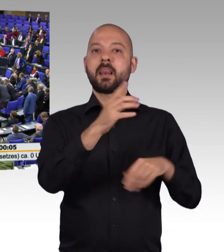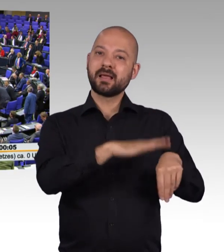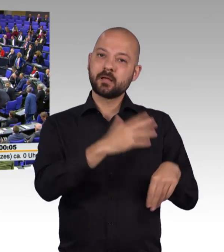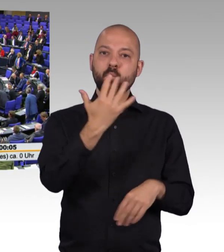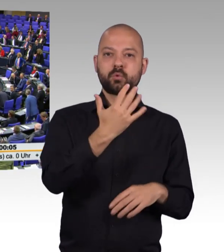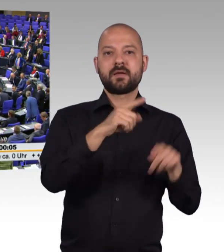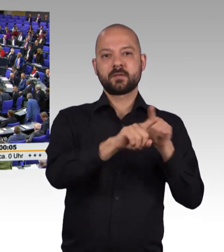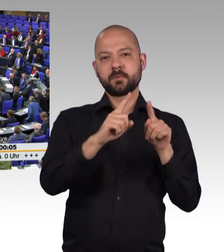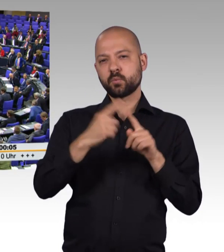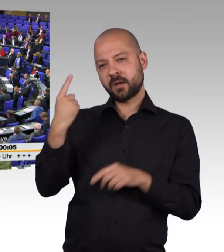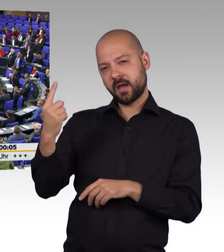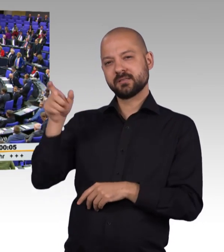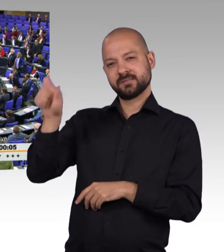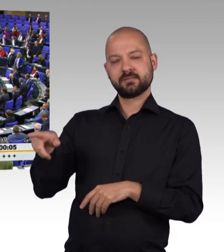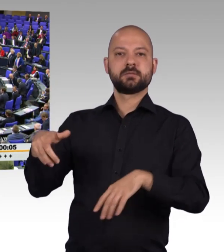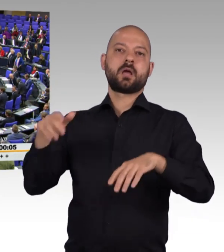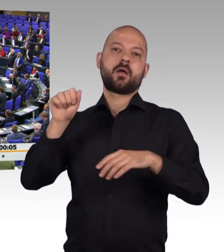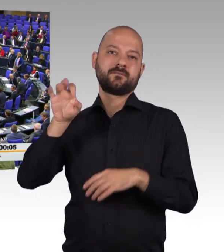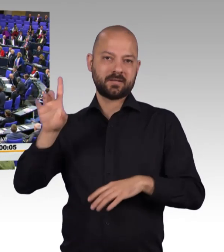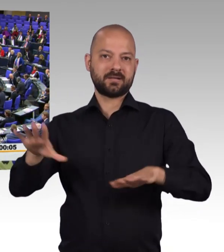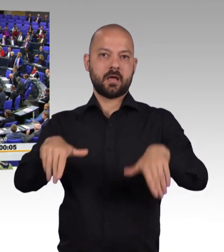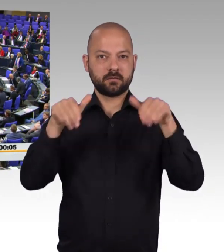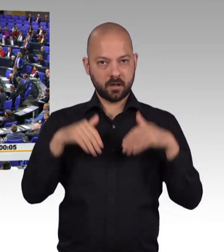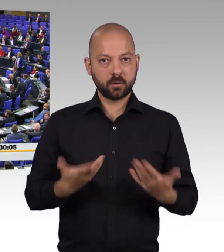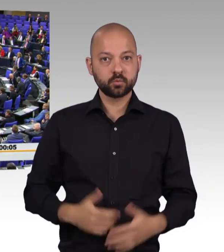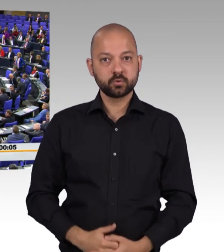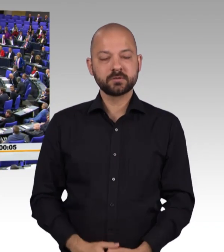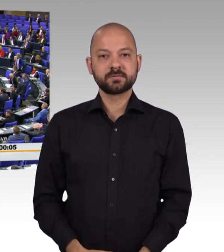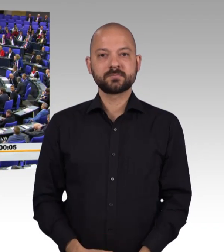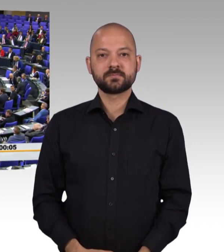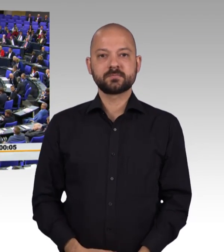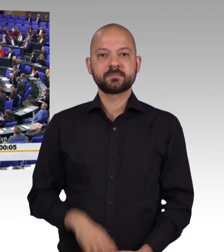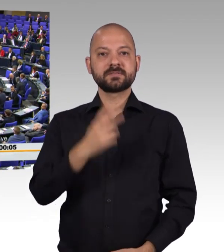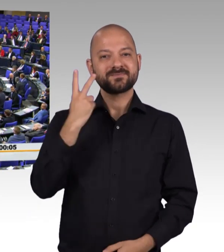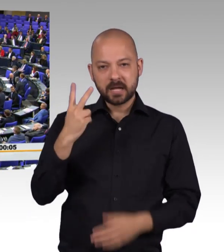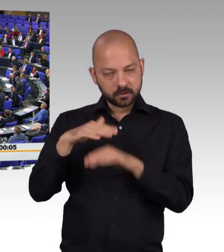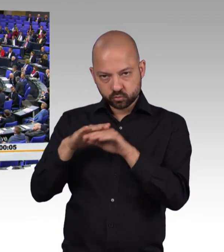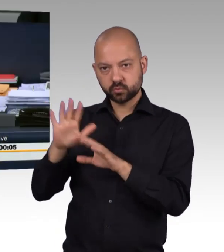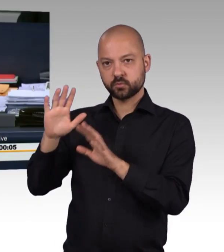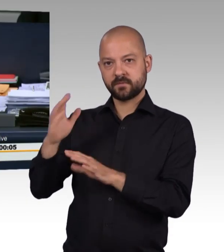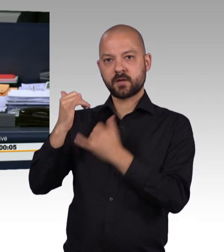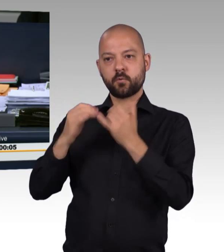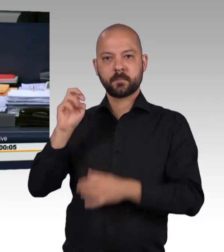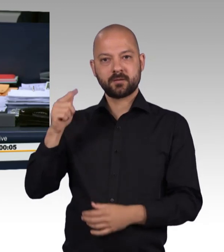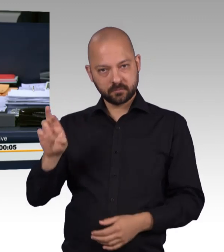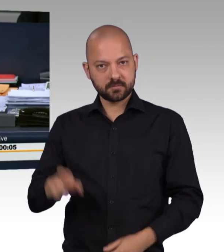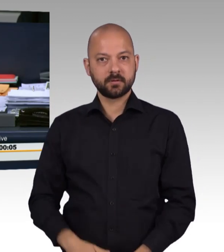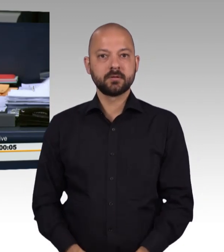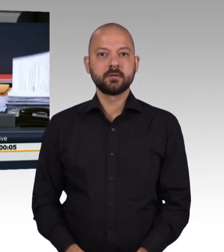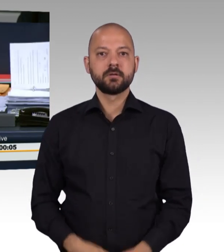Enthaltung bei der AfD. Zwei. Entschuldigung, Frau Minder. Der Gesetzentwurf ist damit angenommen. Angenommen.